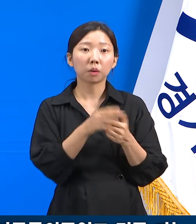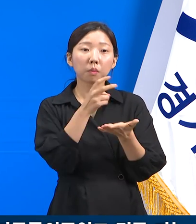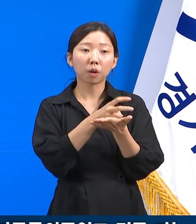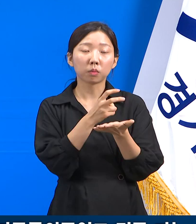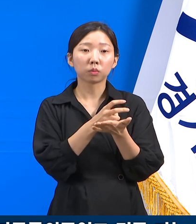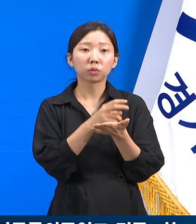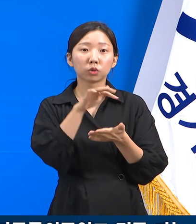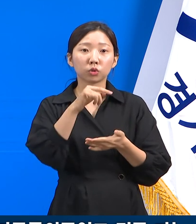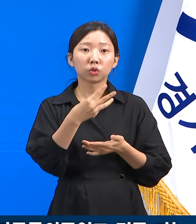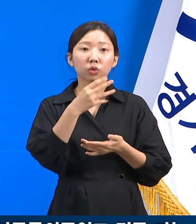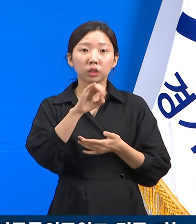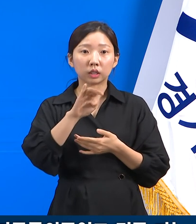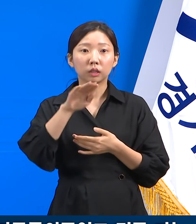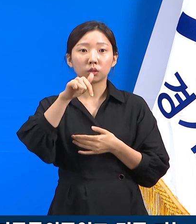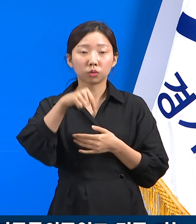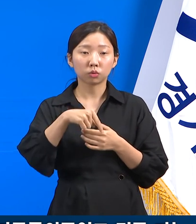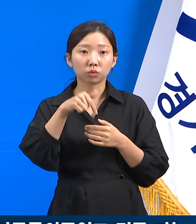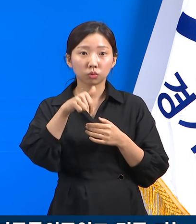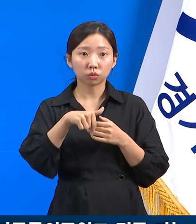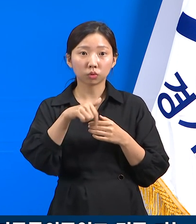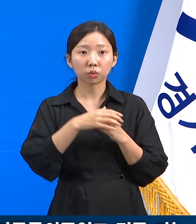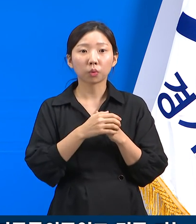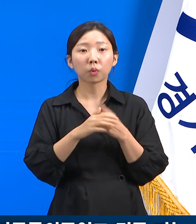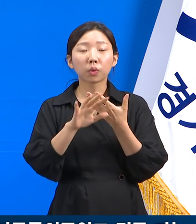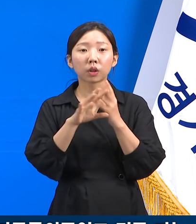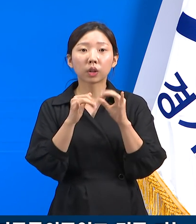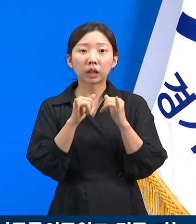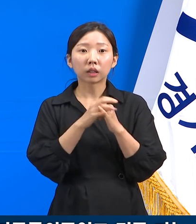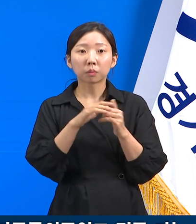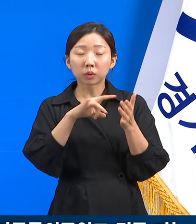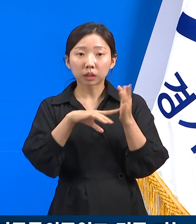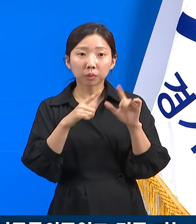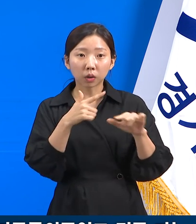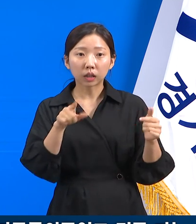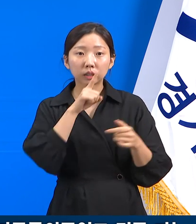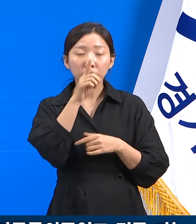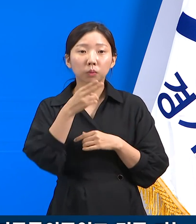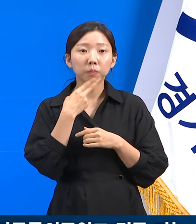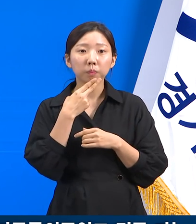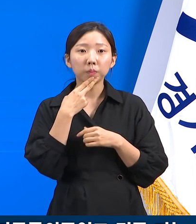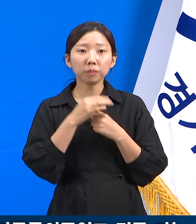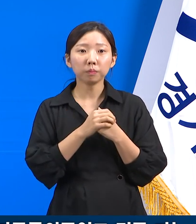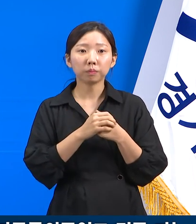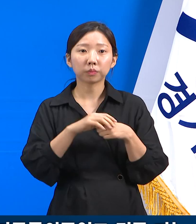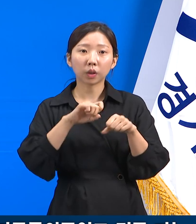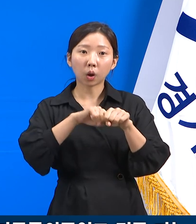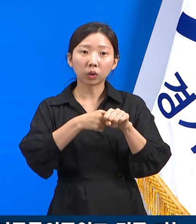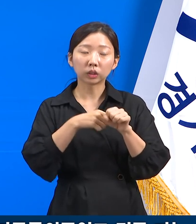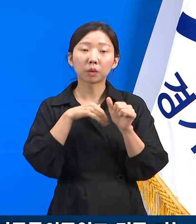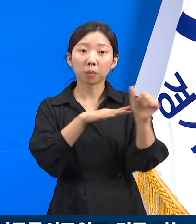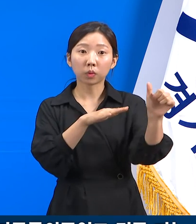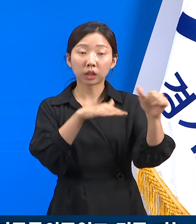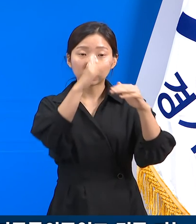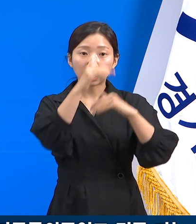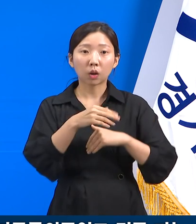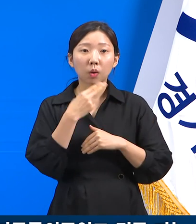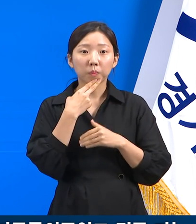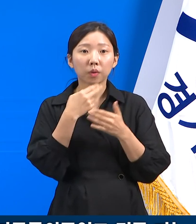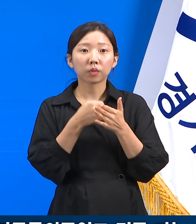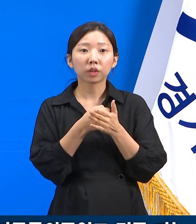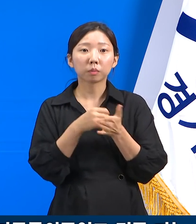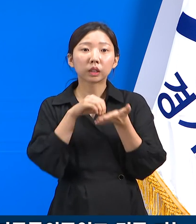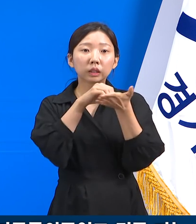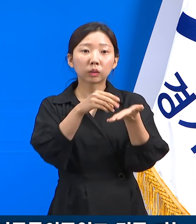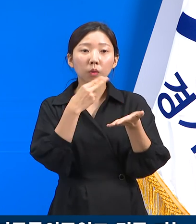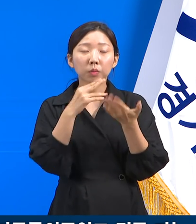출입국민, 외국인 간서에 절대 통보되지 않으며 현재까지 단속 및 강제 퇴근한 사례도 전혀 없습니다. 따라서 미동록